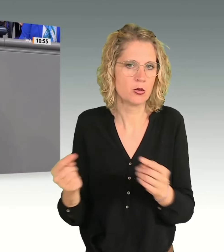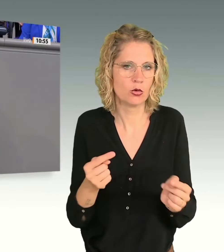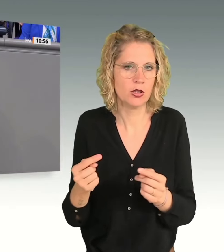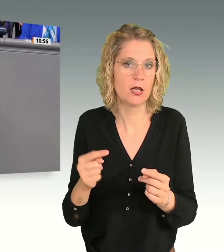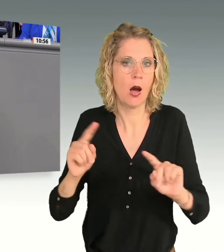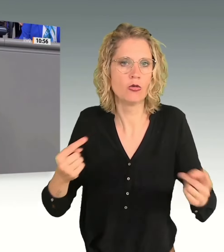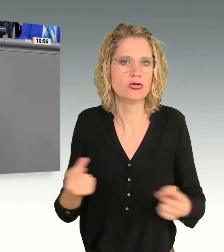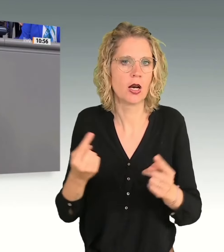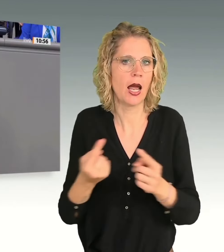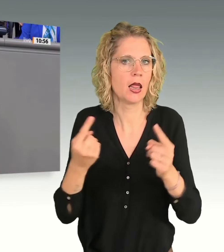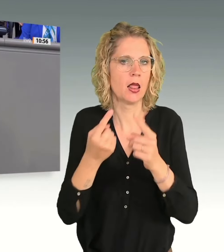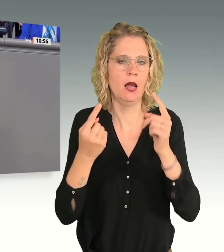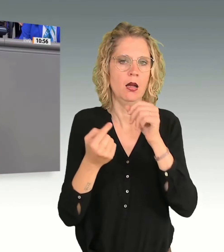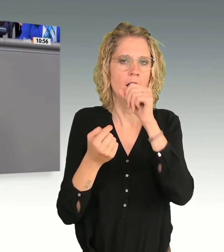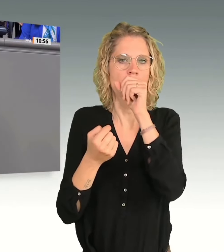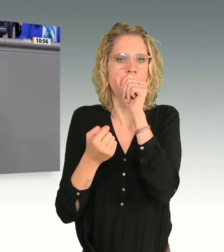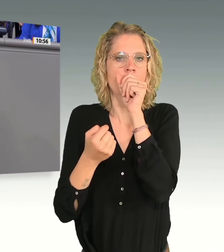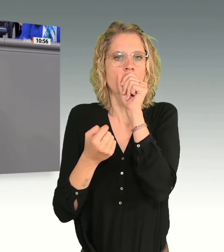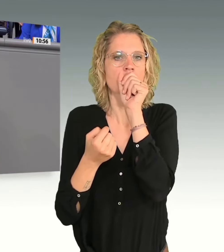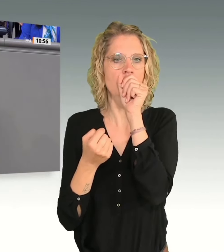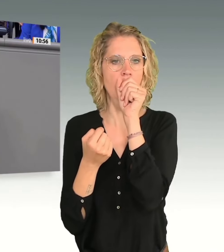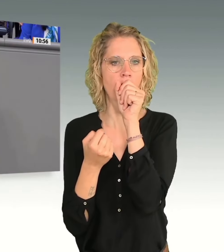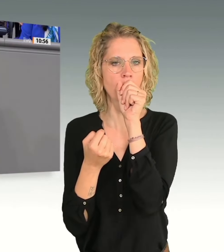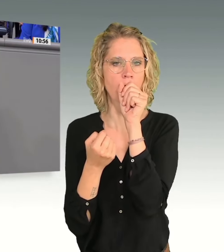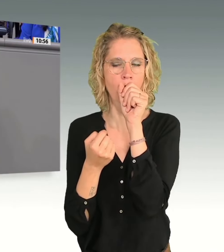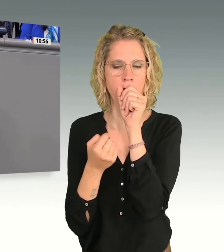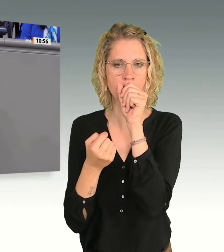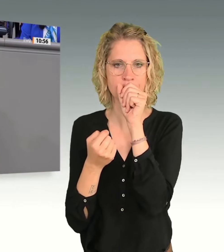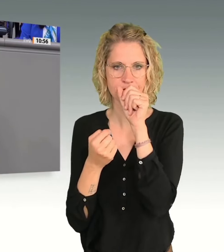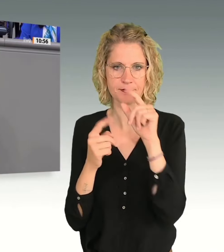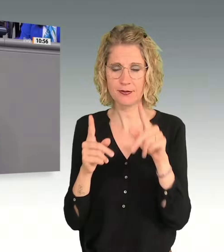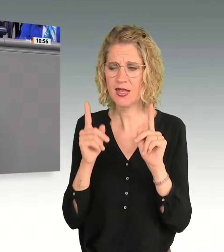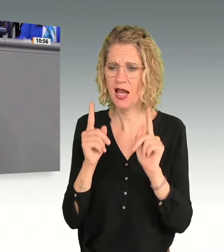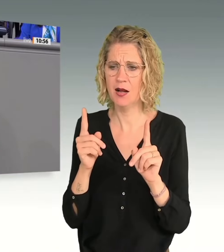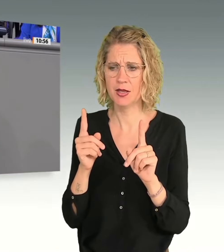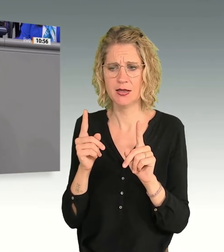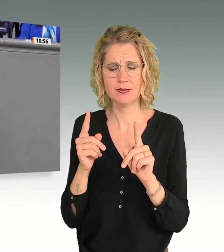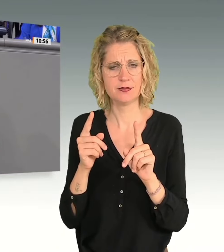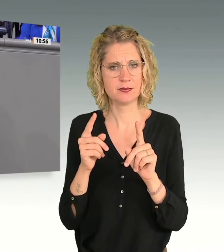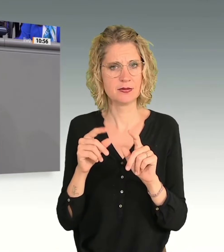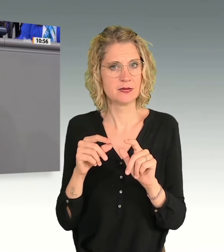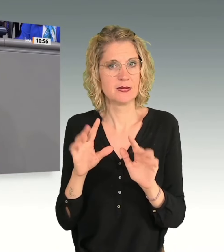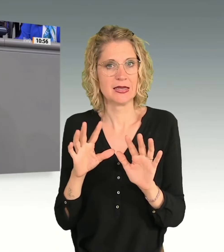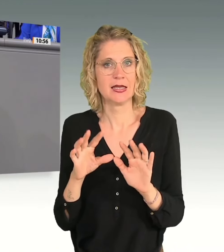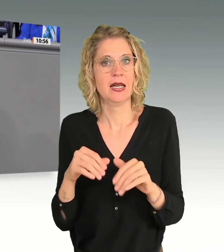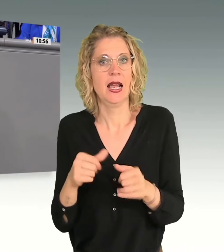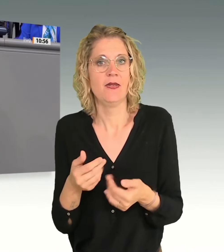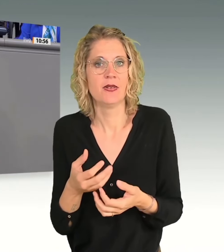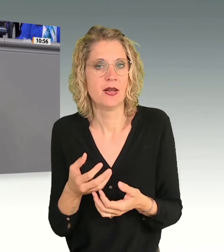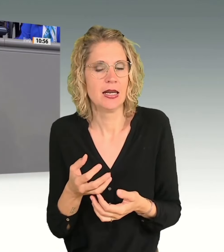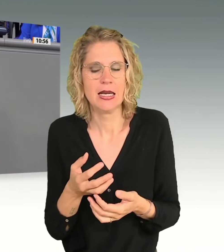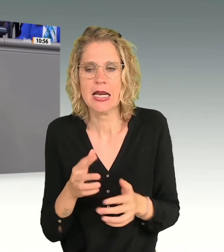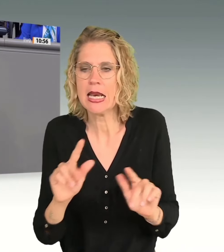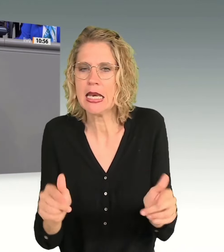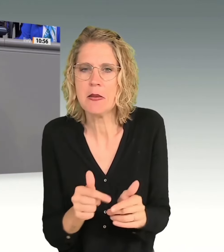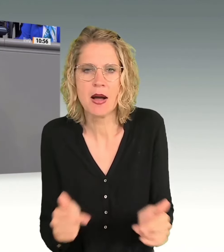Was halt, glaube ich, niemandem hilft, ist, den Eindruck zu erwecken, als wenn hier